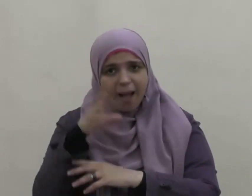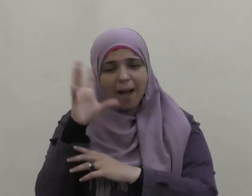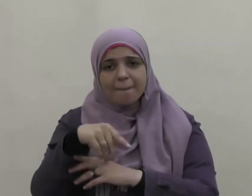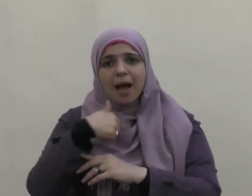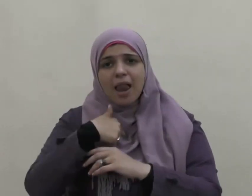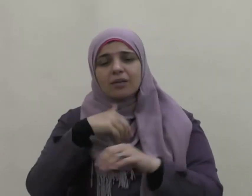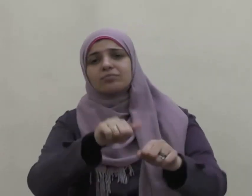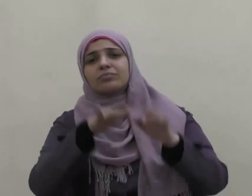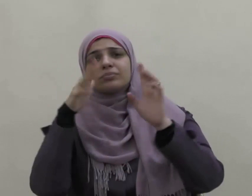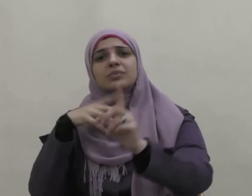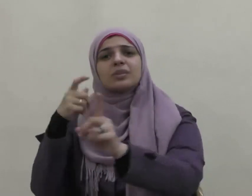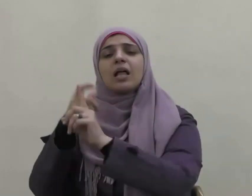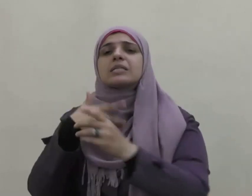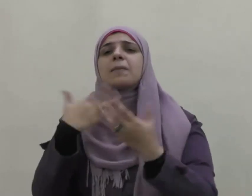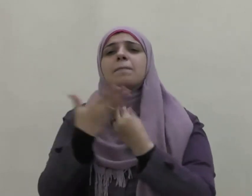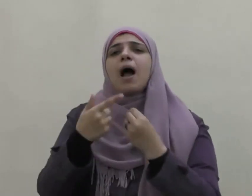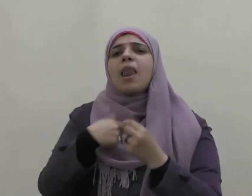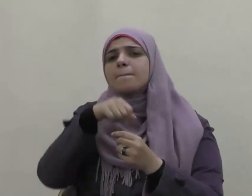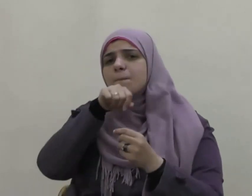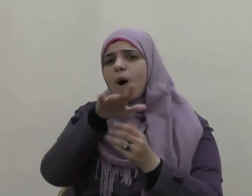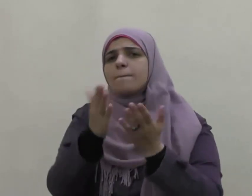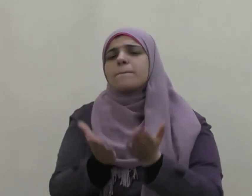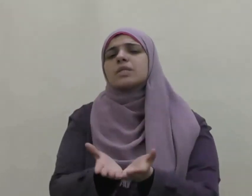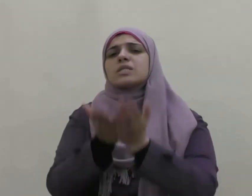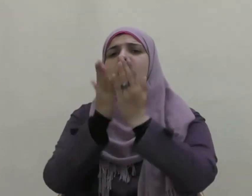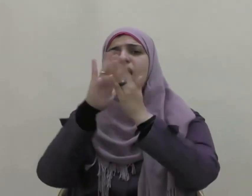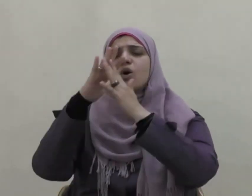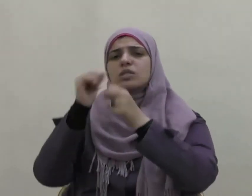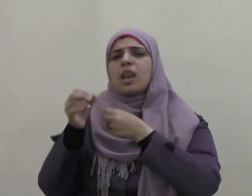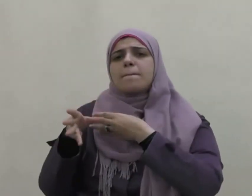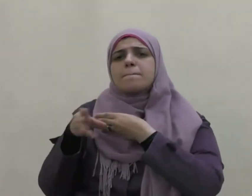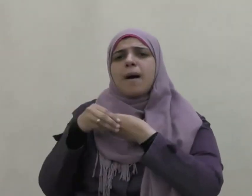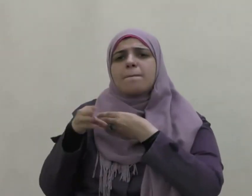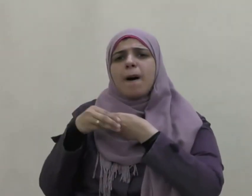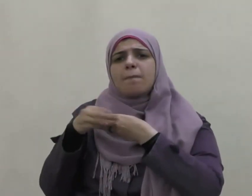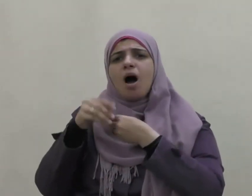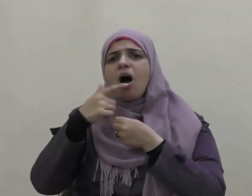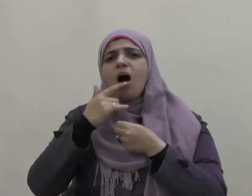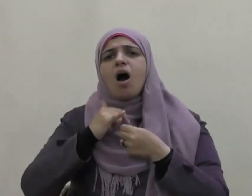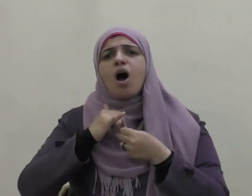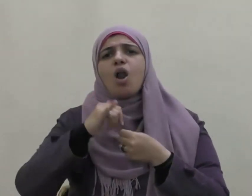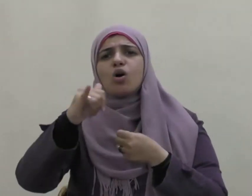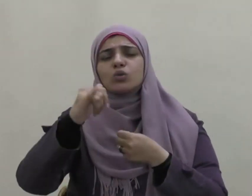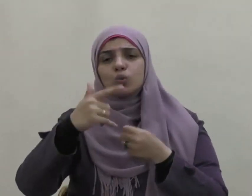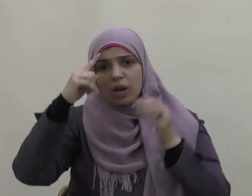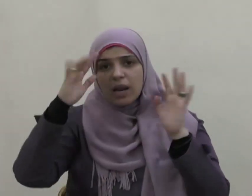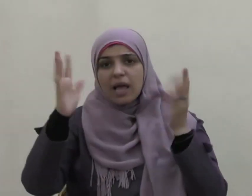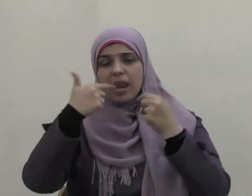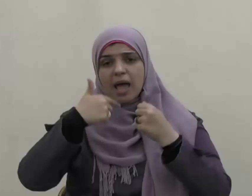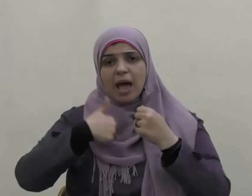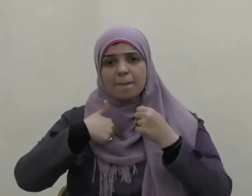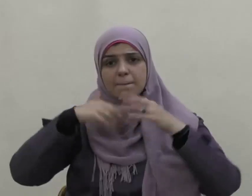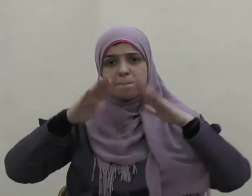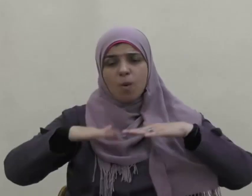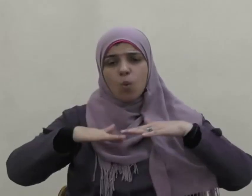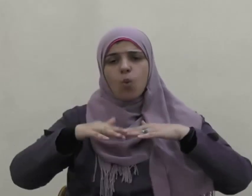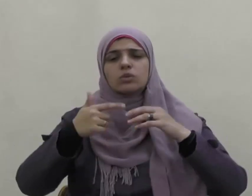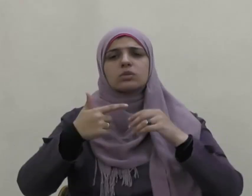فارقت رسول الله صلى الله عليه وسلم وقال إن منزلي متراخ فلو